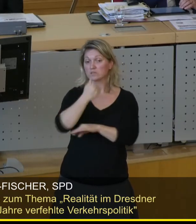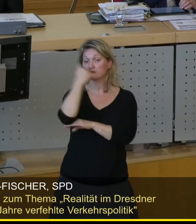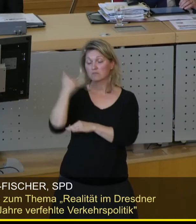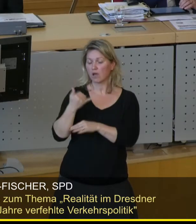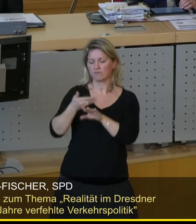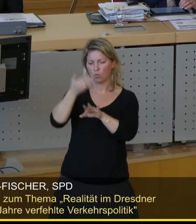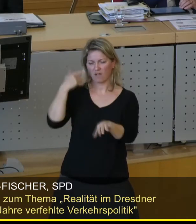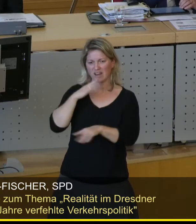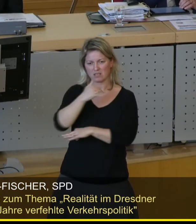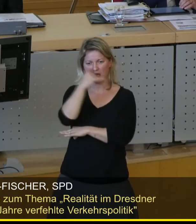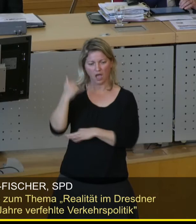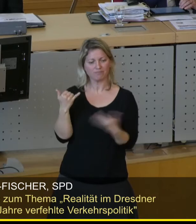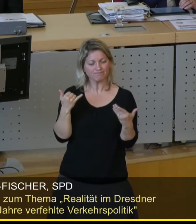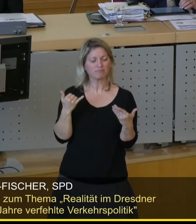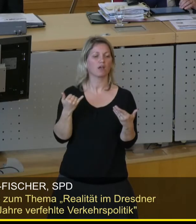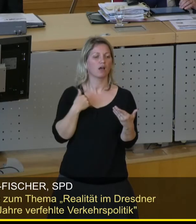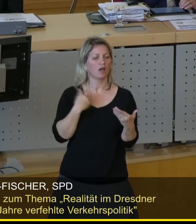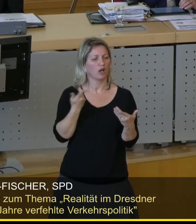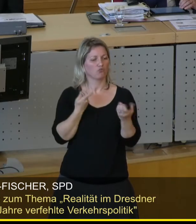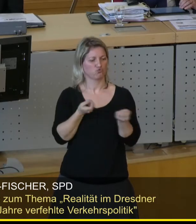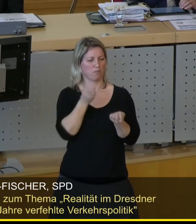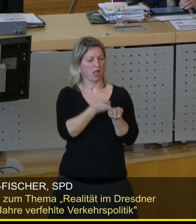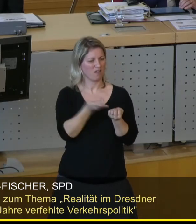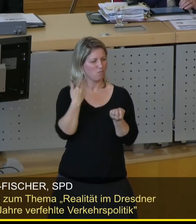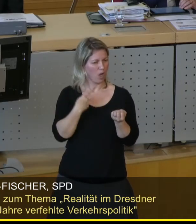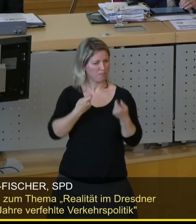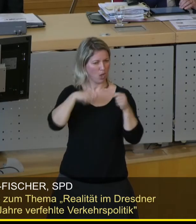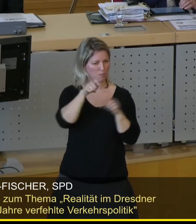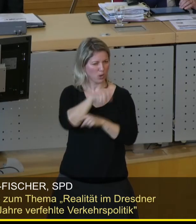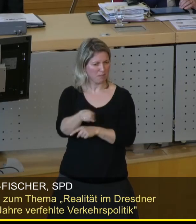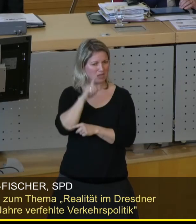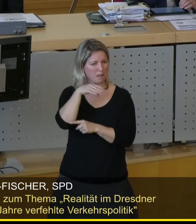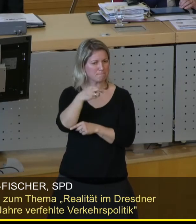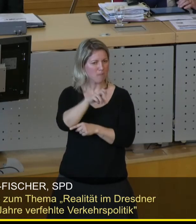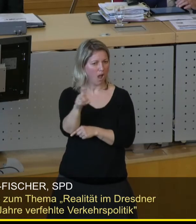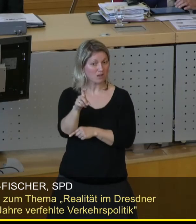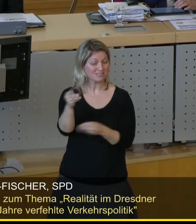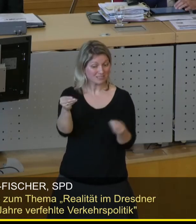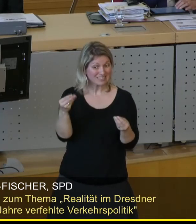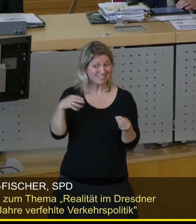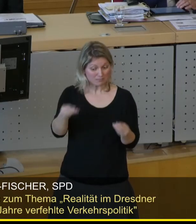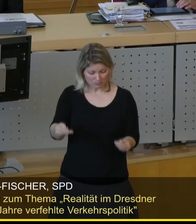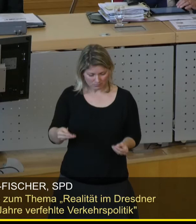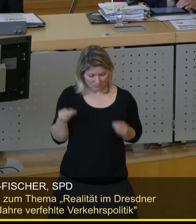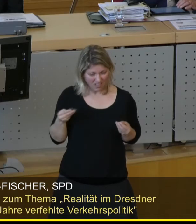von Herrn Baubürgermeister damals Marx lag, wo er sie mir auch persönlich mal gezeigt hat.